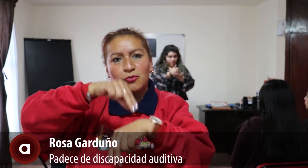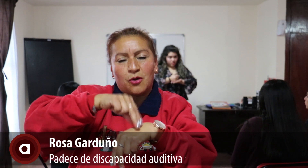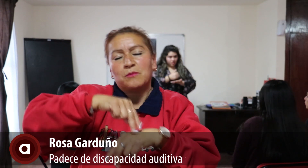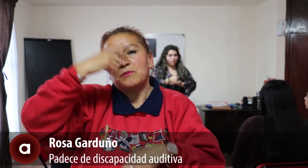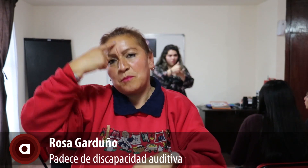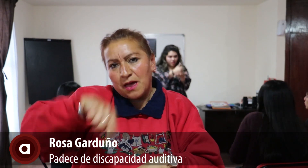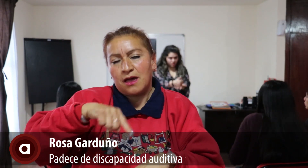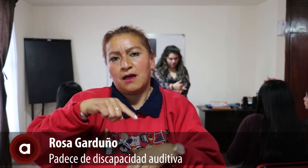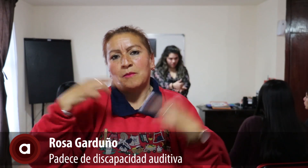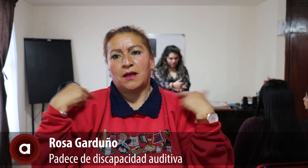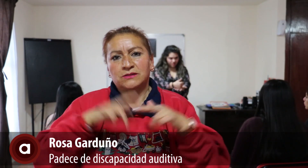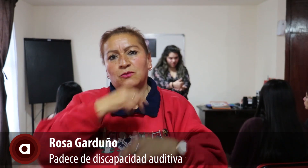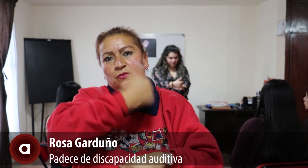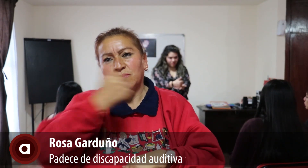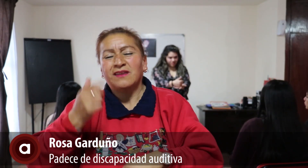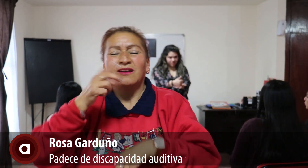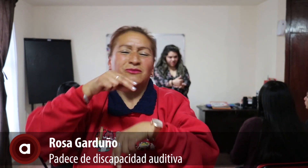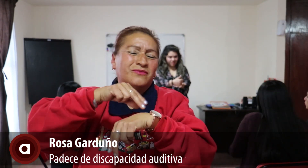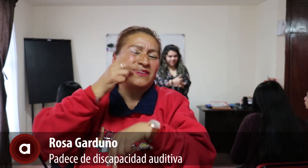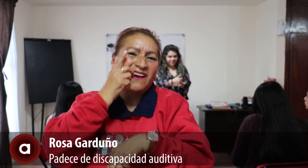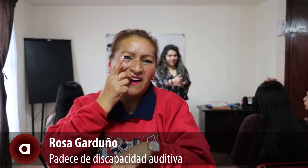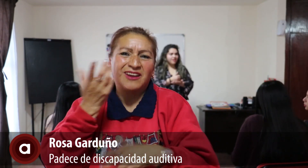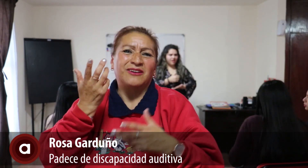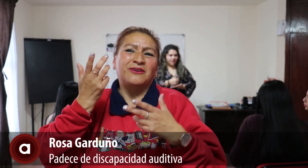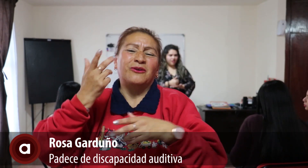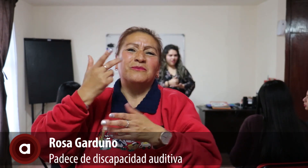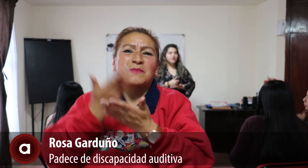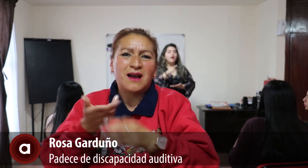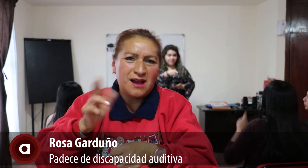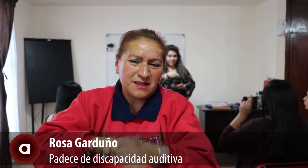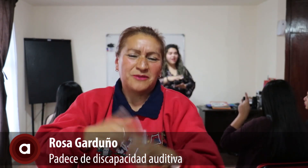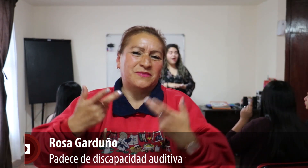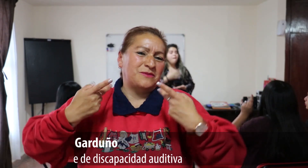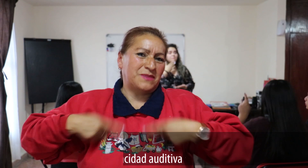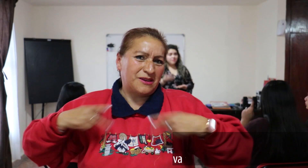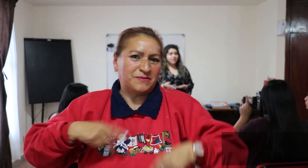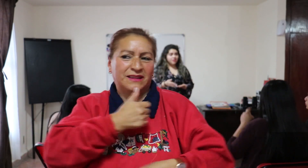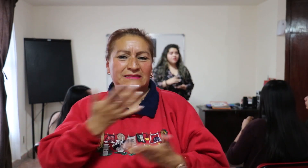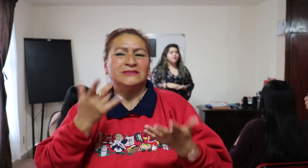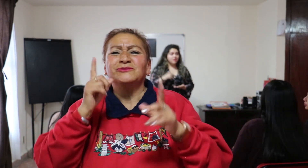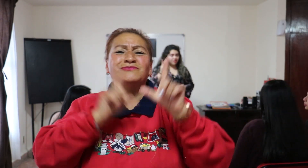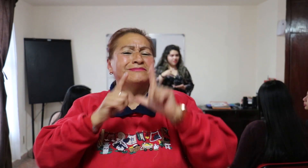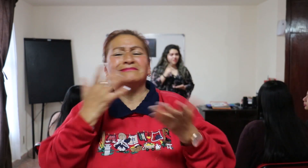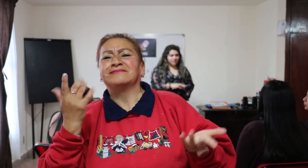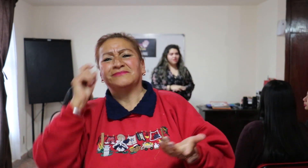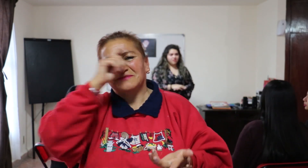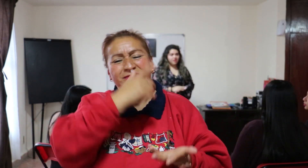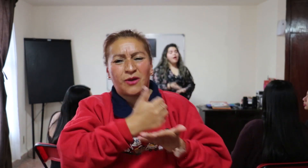los hablantes médicos o maestros, dentistas, de cualquiera profesional, índole, obviamente para